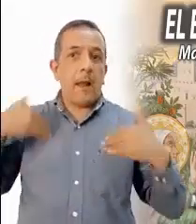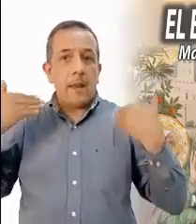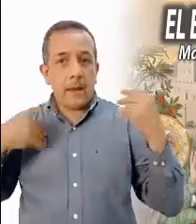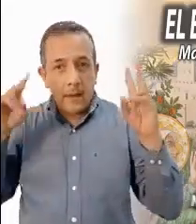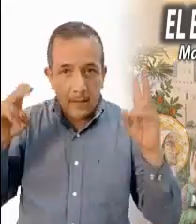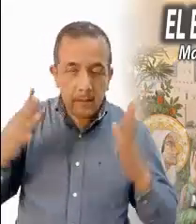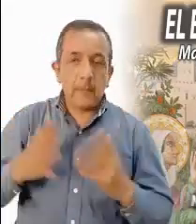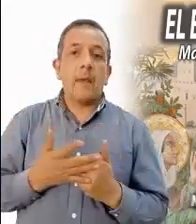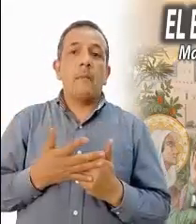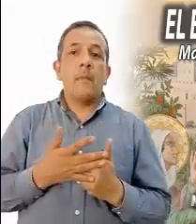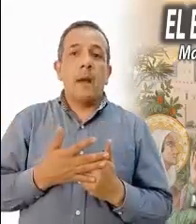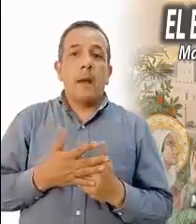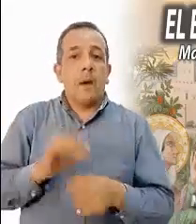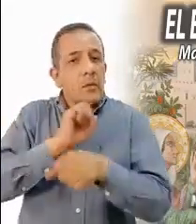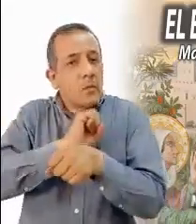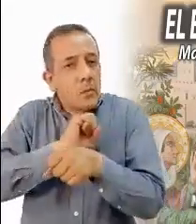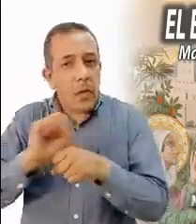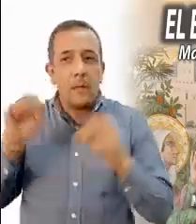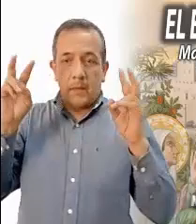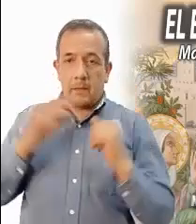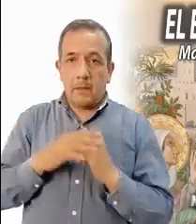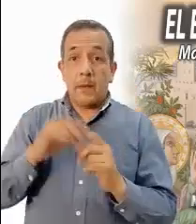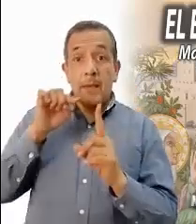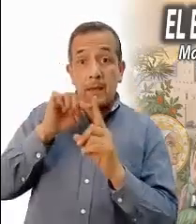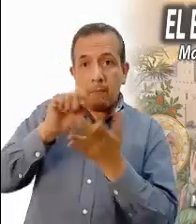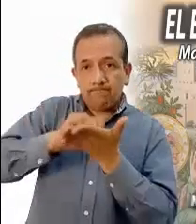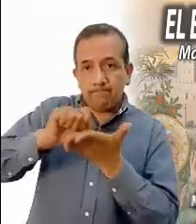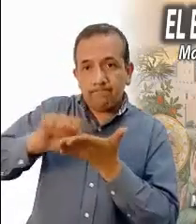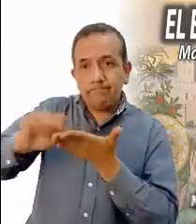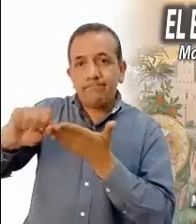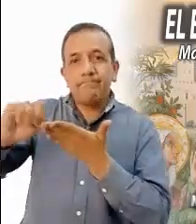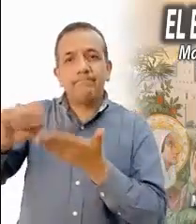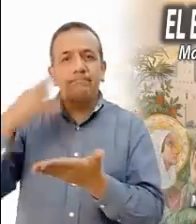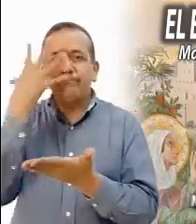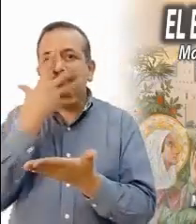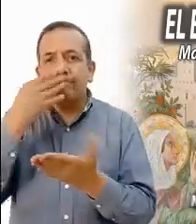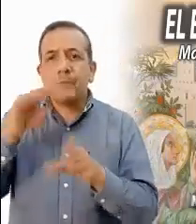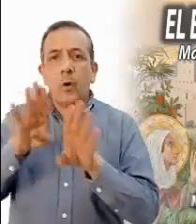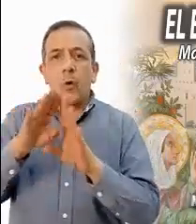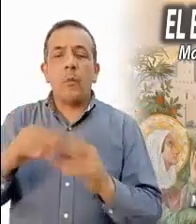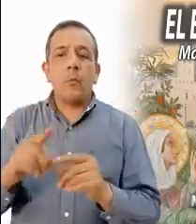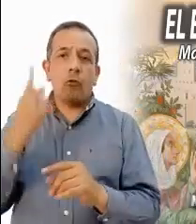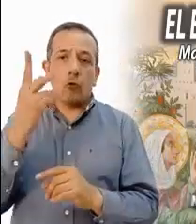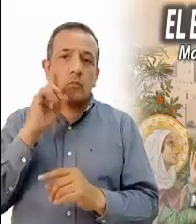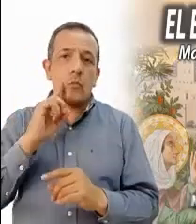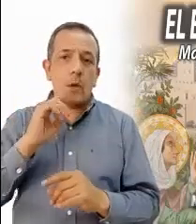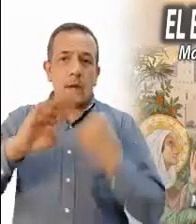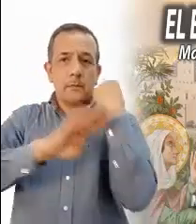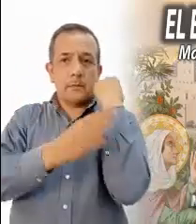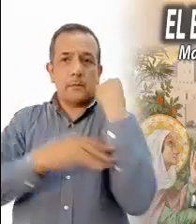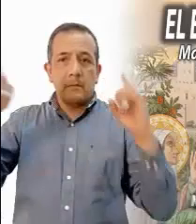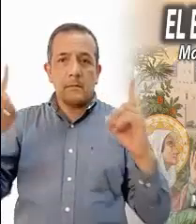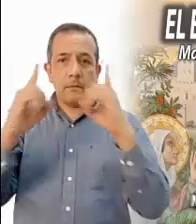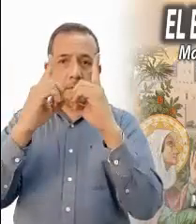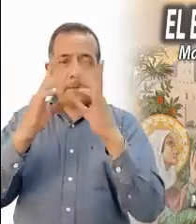encuentro de dos mujeres embarazadas y utiliza todos estos colores para manifestarnos la belleza de este encuentro. La